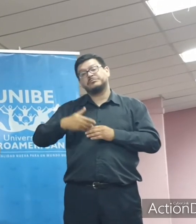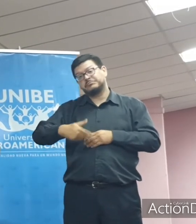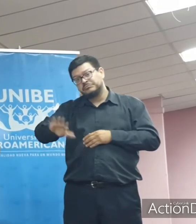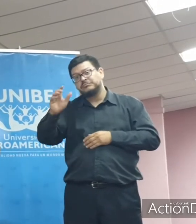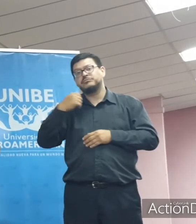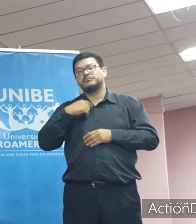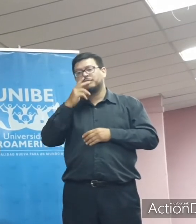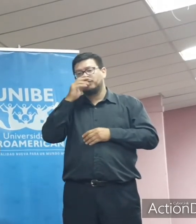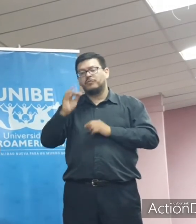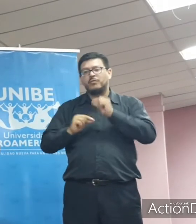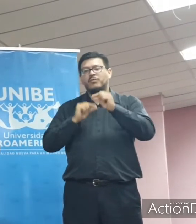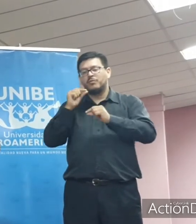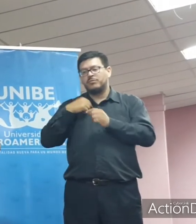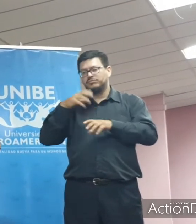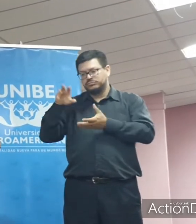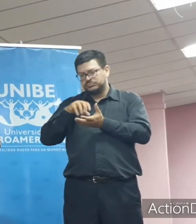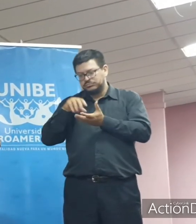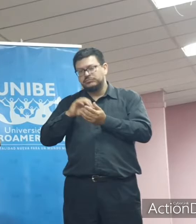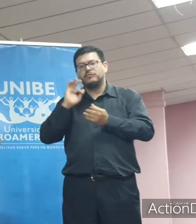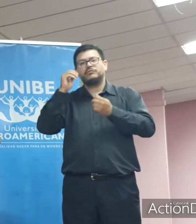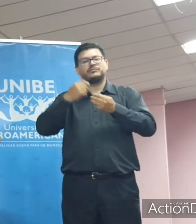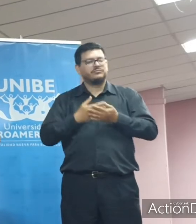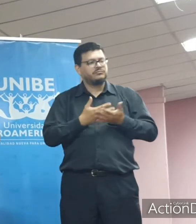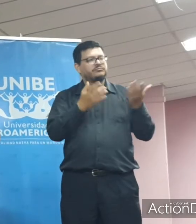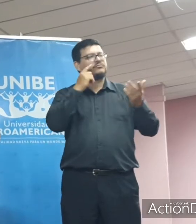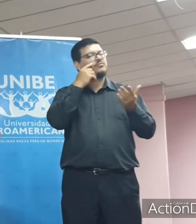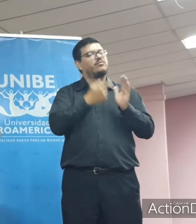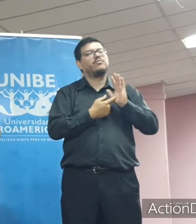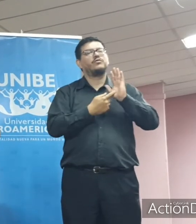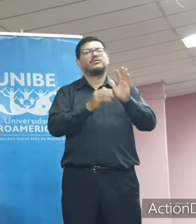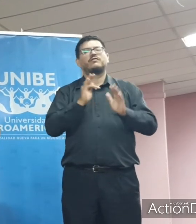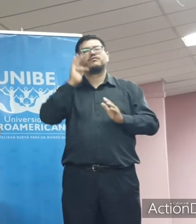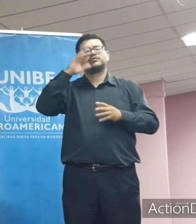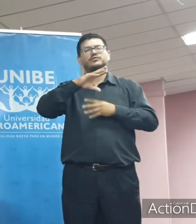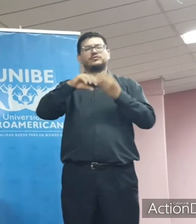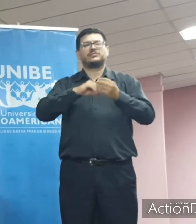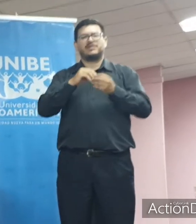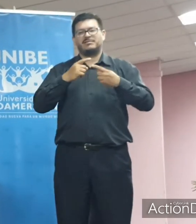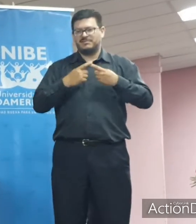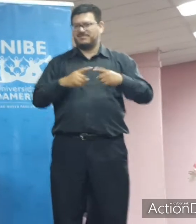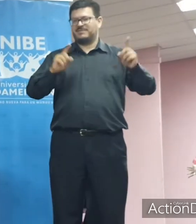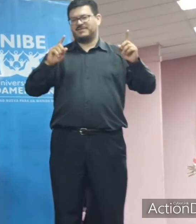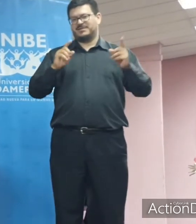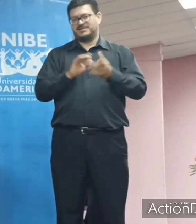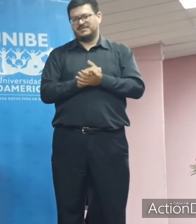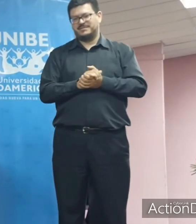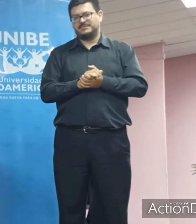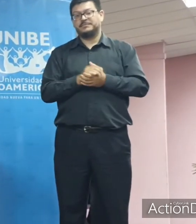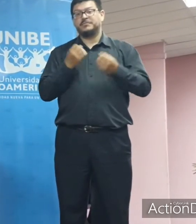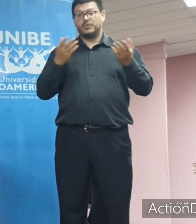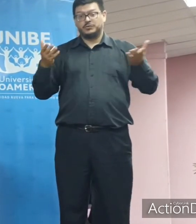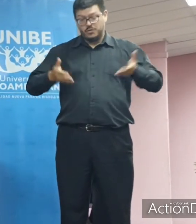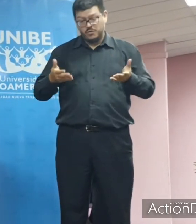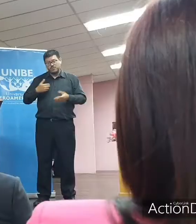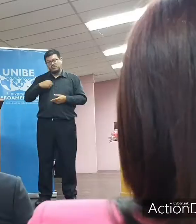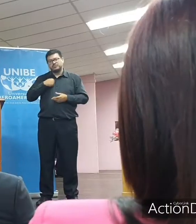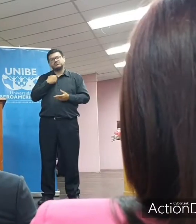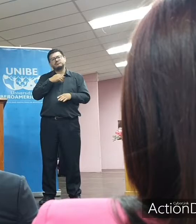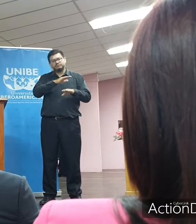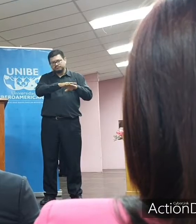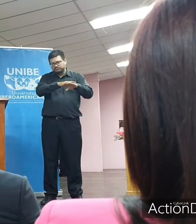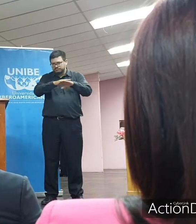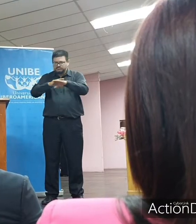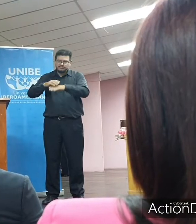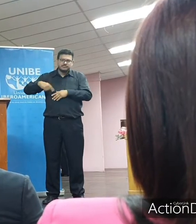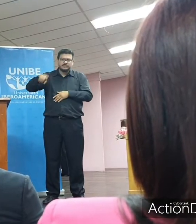poder compartir una sociedad diferente. Por eso hoy, queridos compañeros, les insto a cada uno de